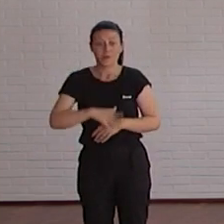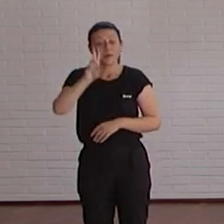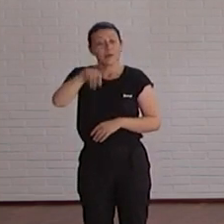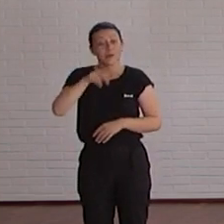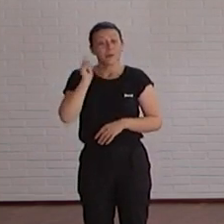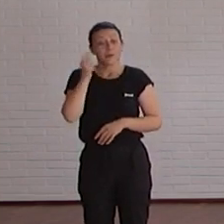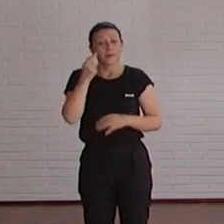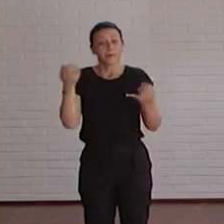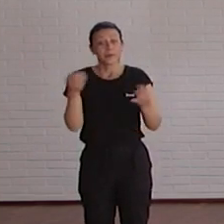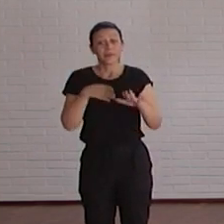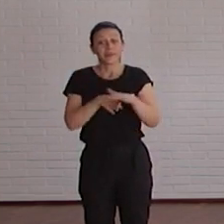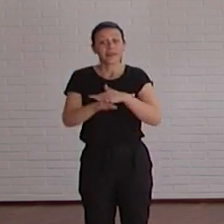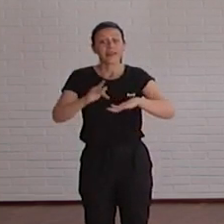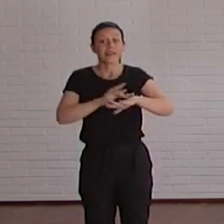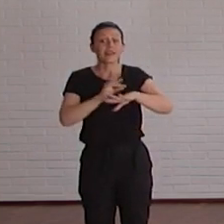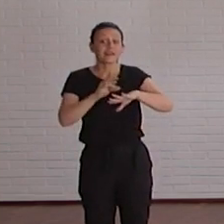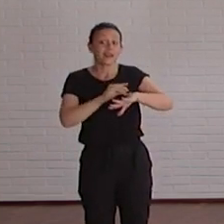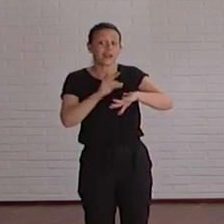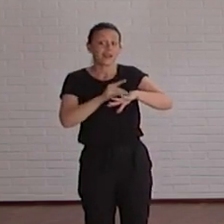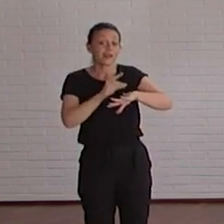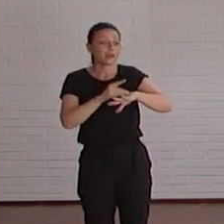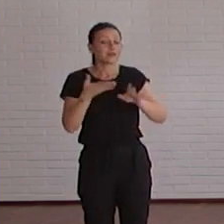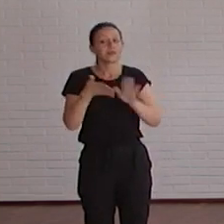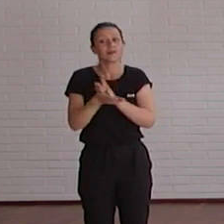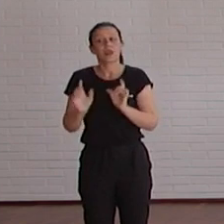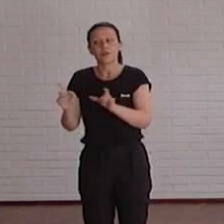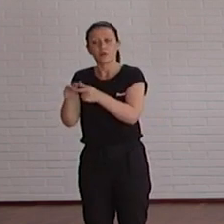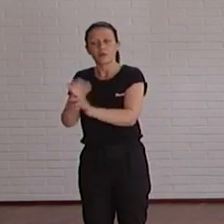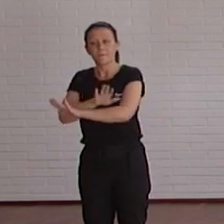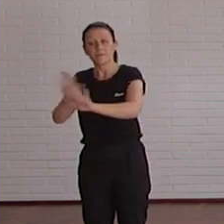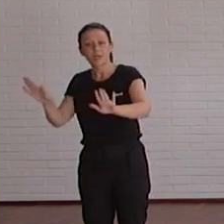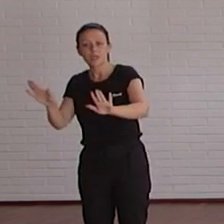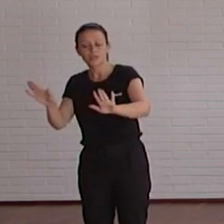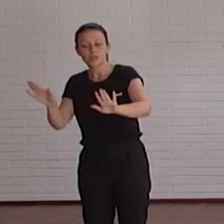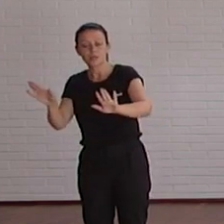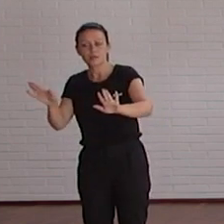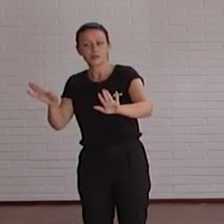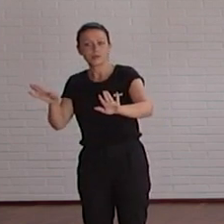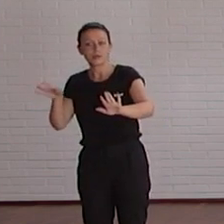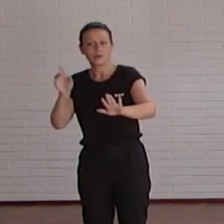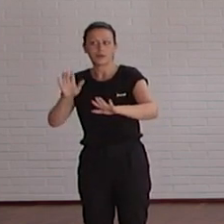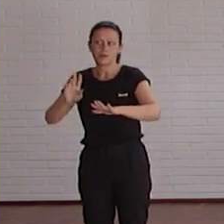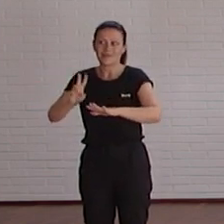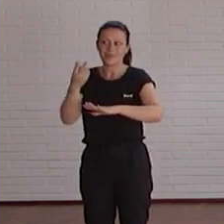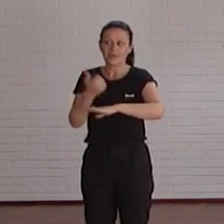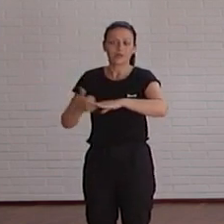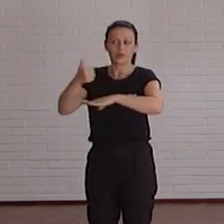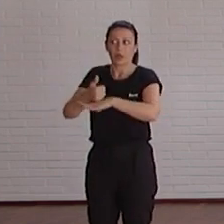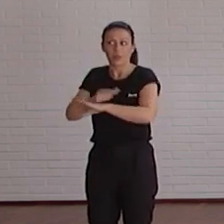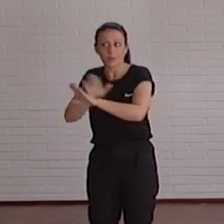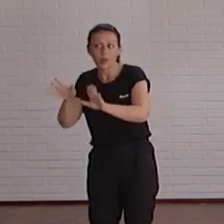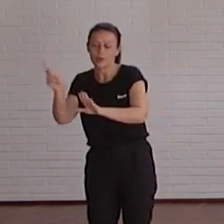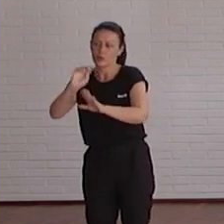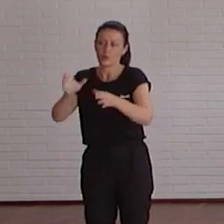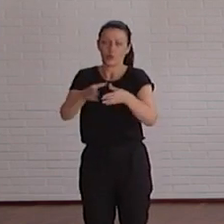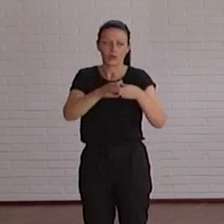accesibilidad digital no es una cuestión de la unidad de accesibilidad digital, no es una cuestión del vicerrectorado, es una cuestión de toda